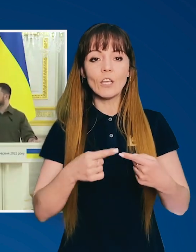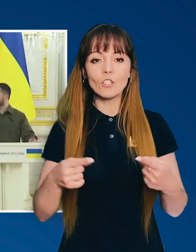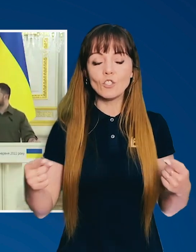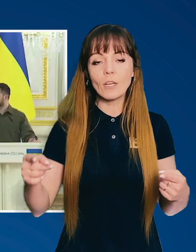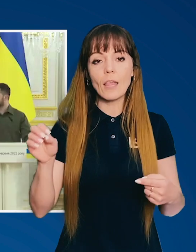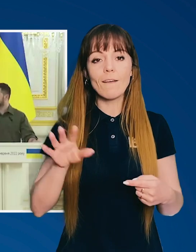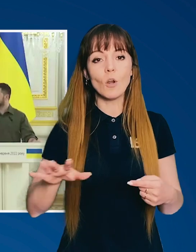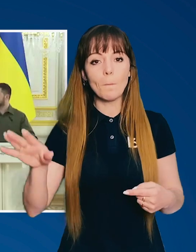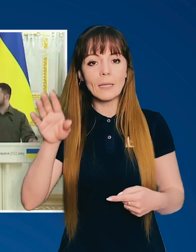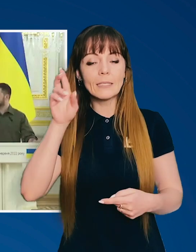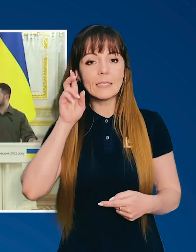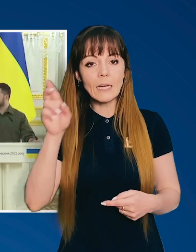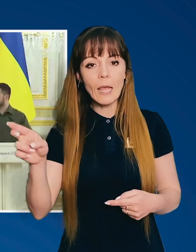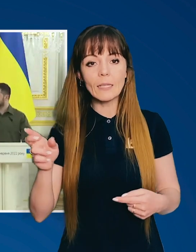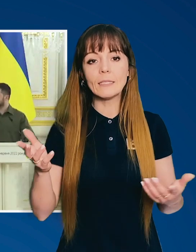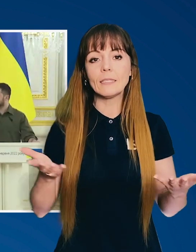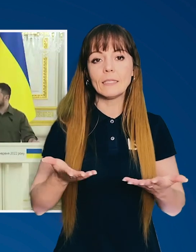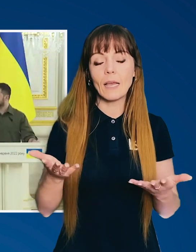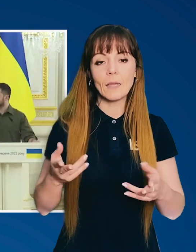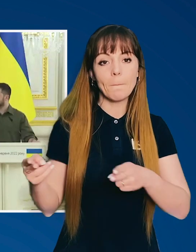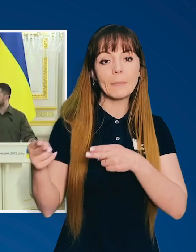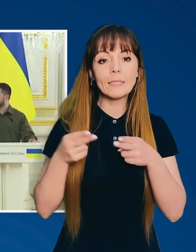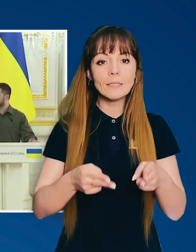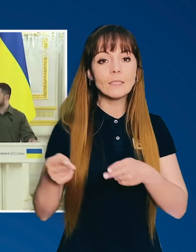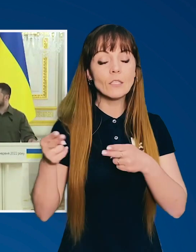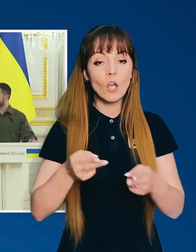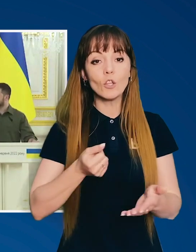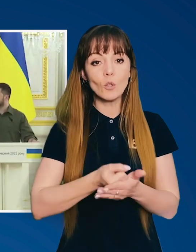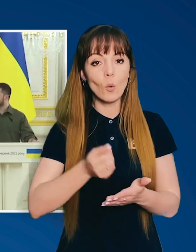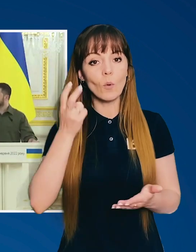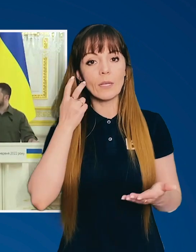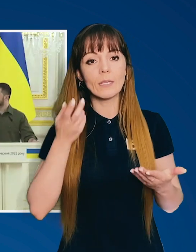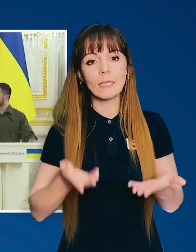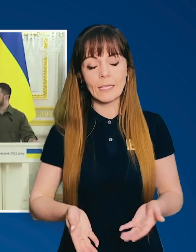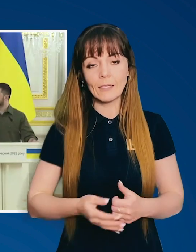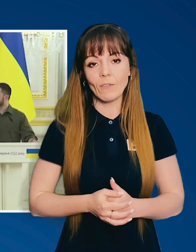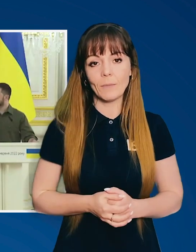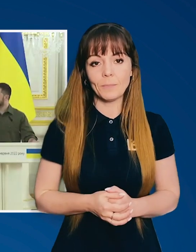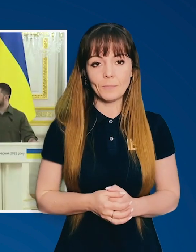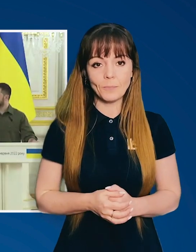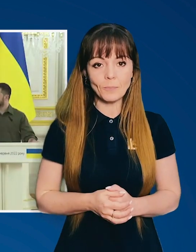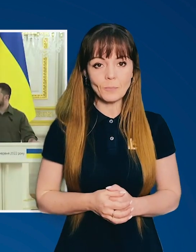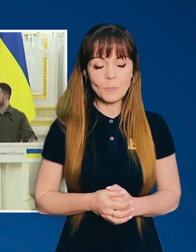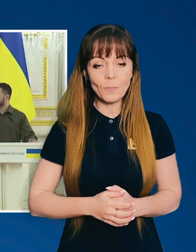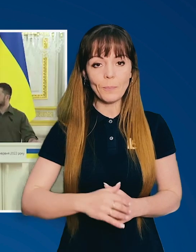людей з інших європейських країн, які приїздять до Києва.